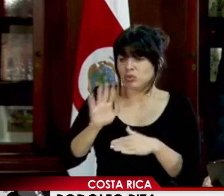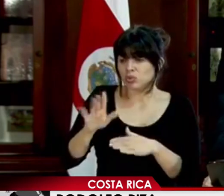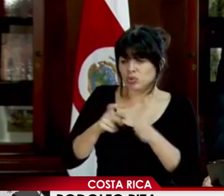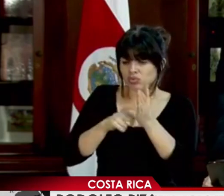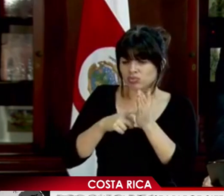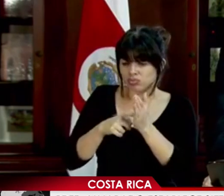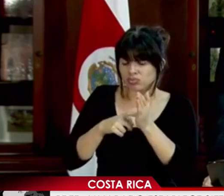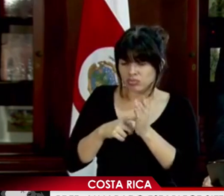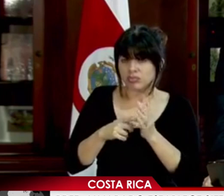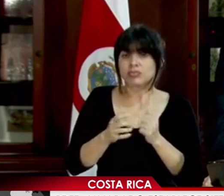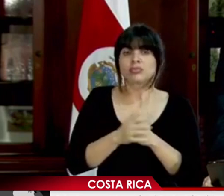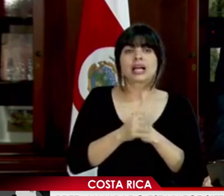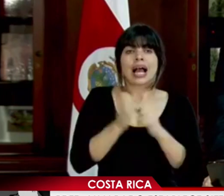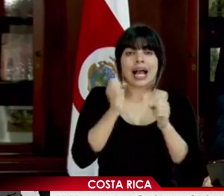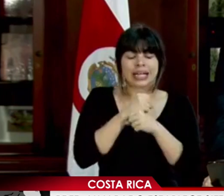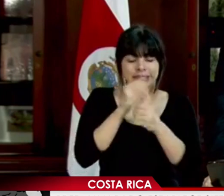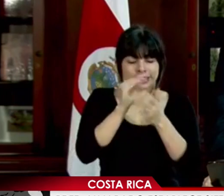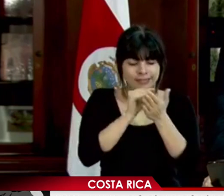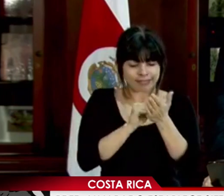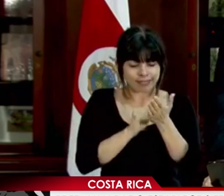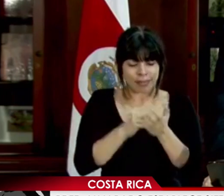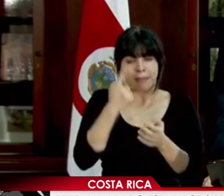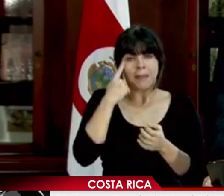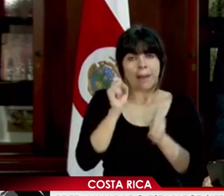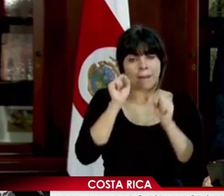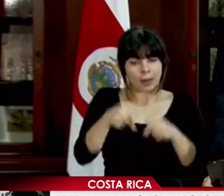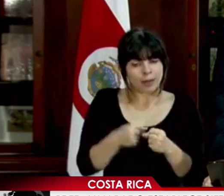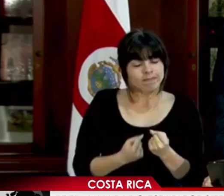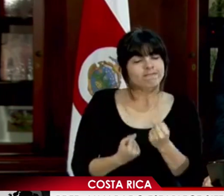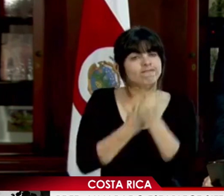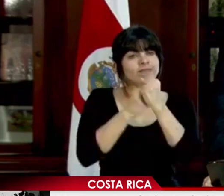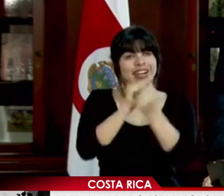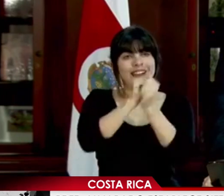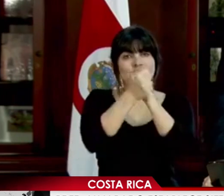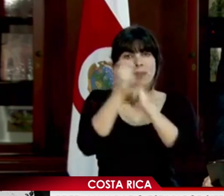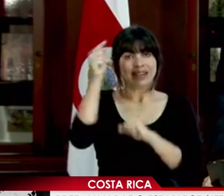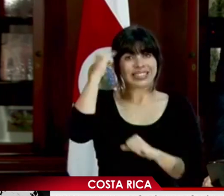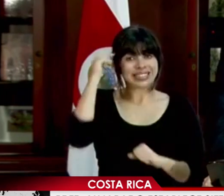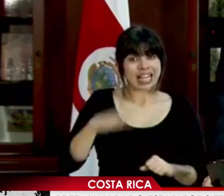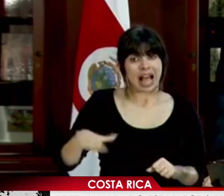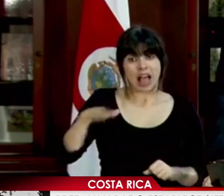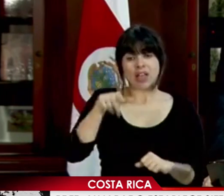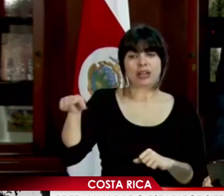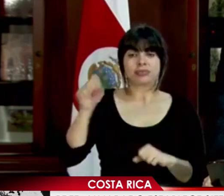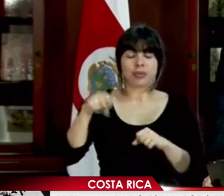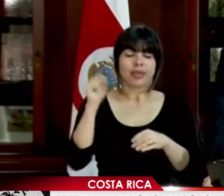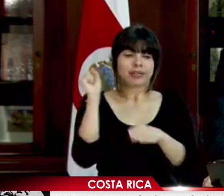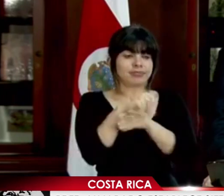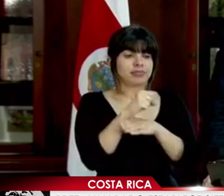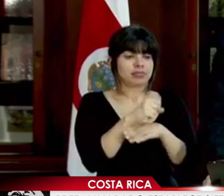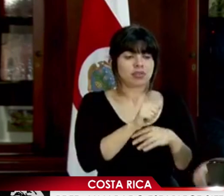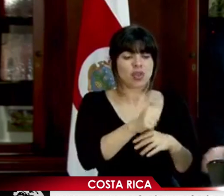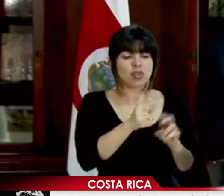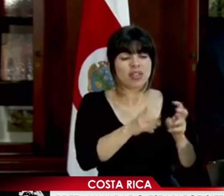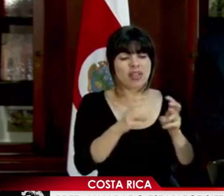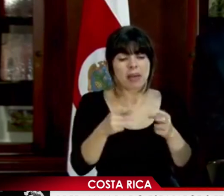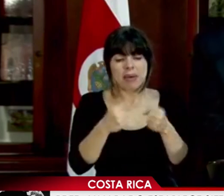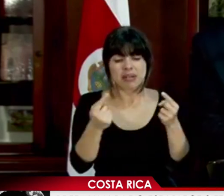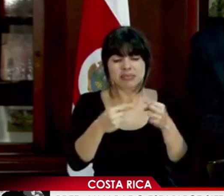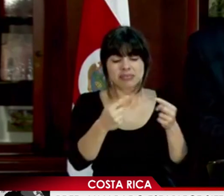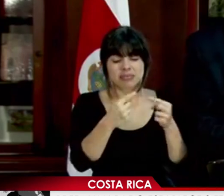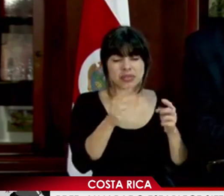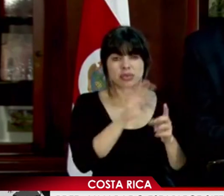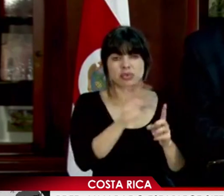para impulsar una reforma de Estado que esté por encima de las diferencias entre